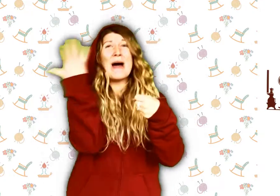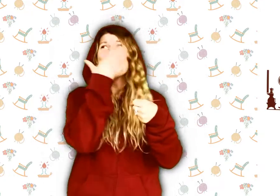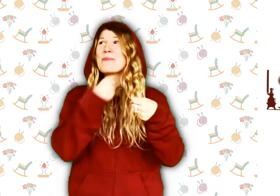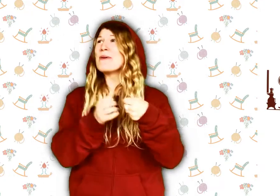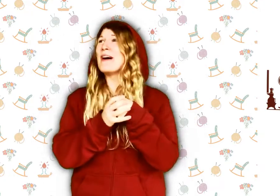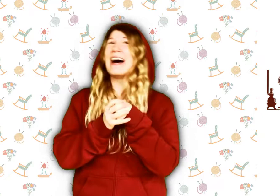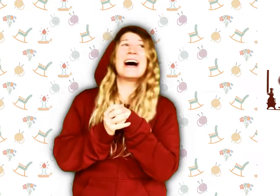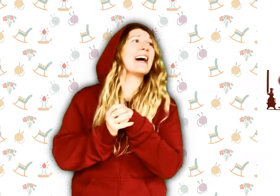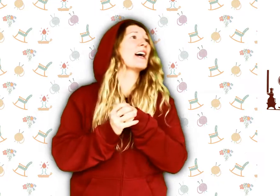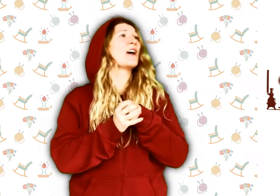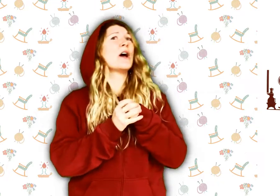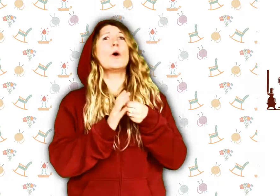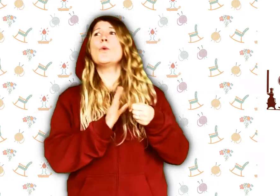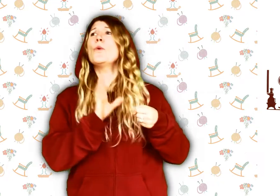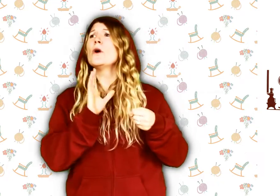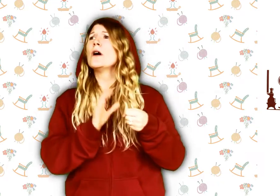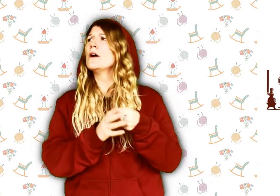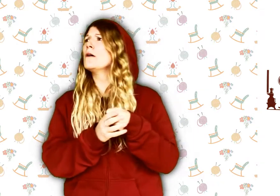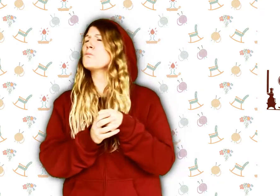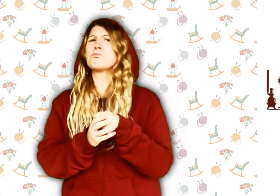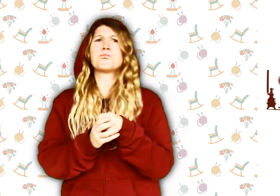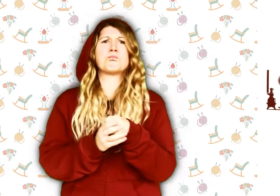garni et un beau bouquet fleuri.